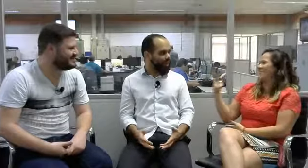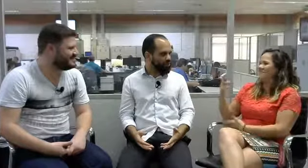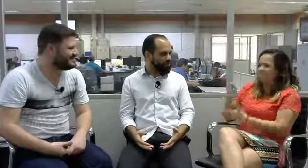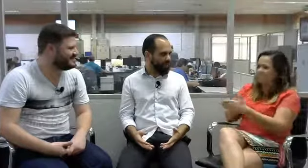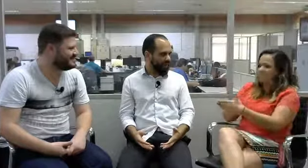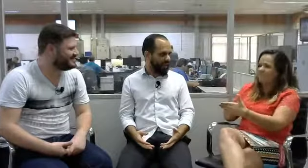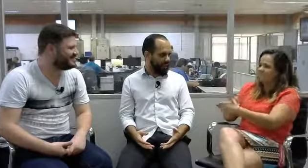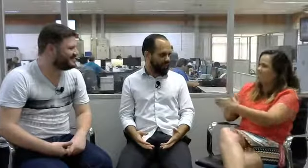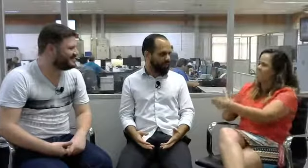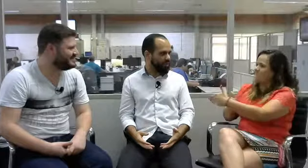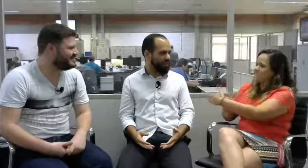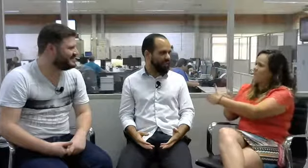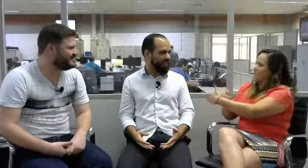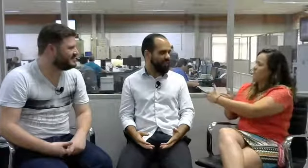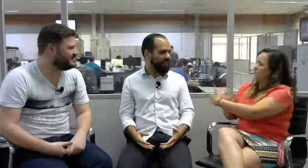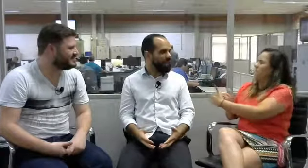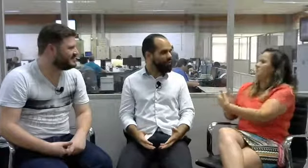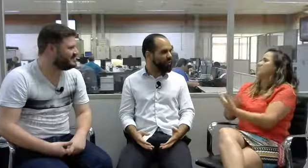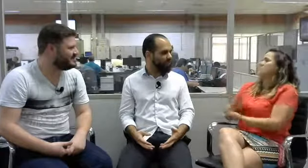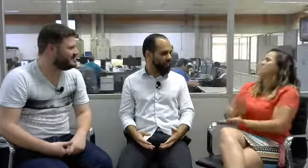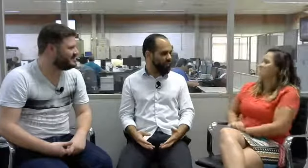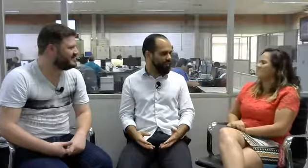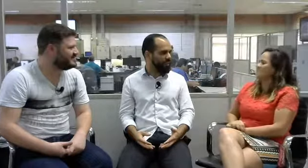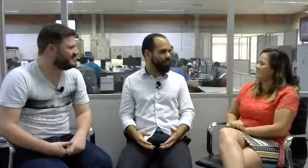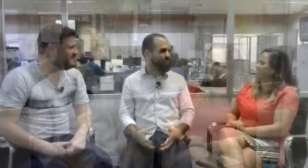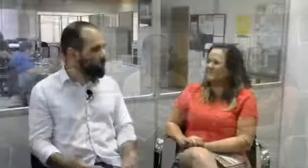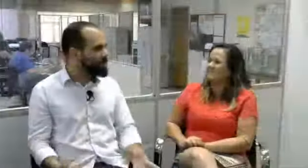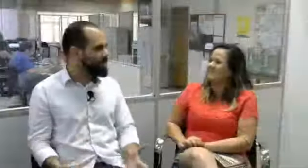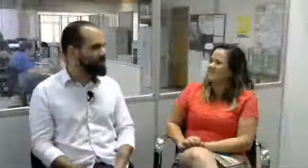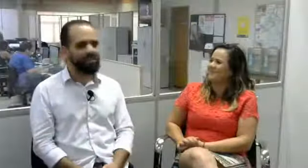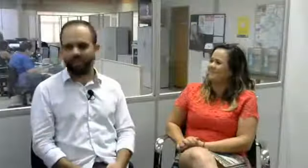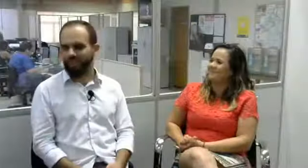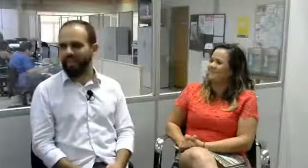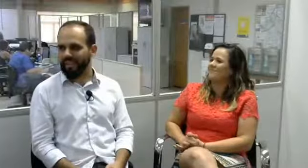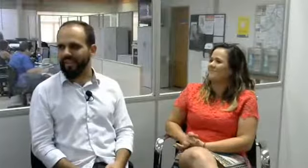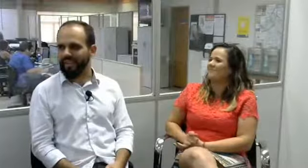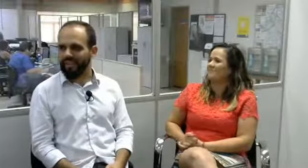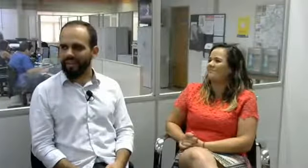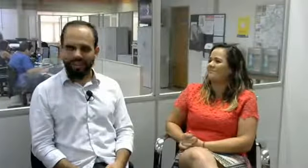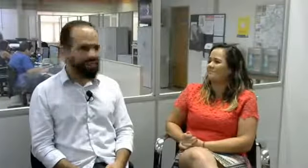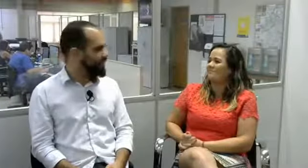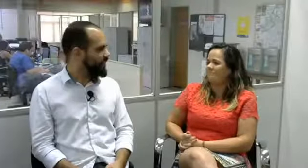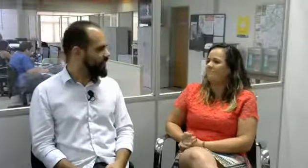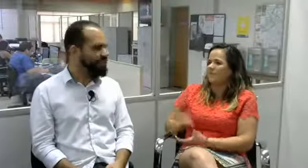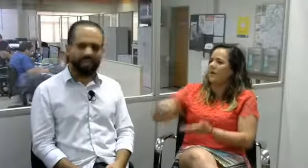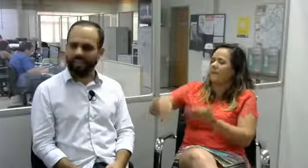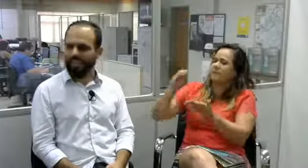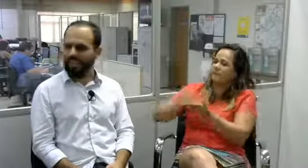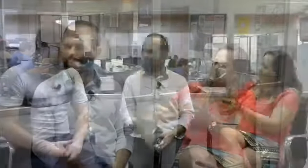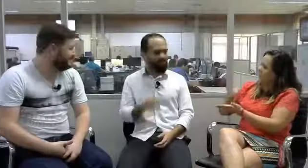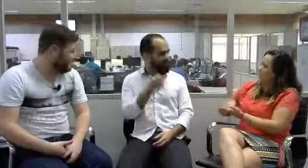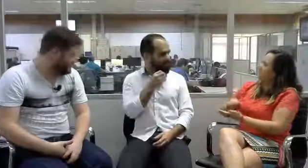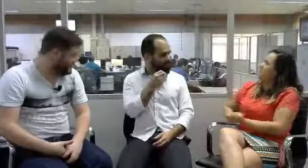obstáculos em vários setores. Então todos precisam respeitar. Então, para finalizar,